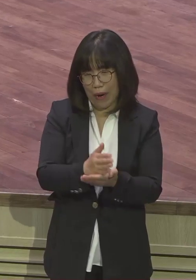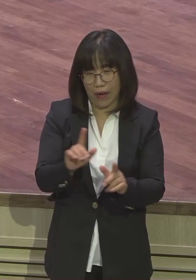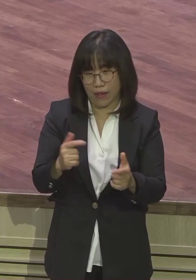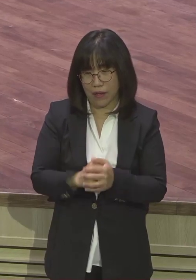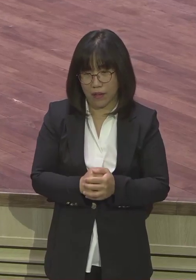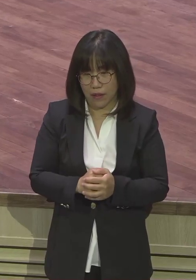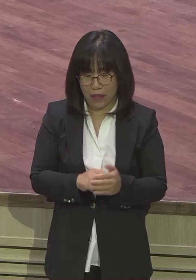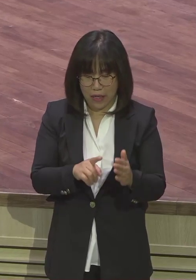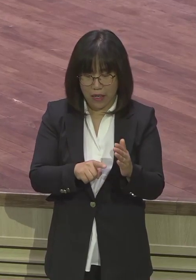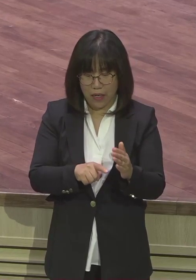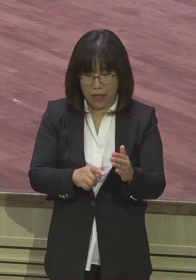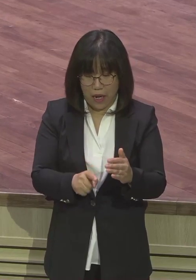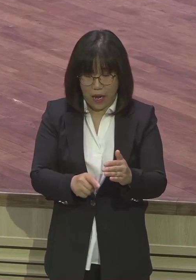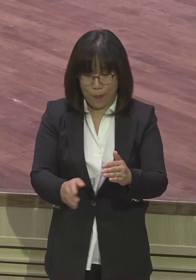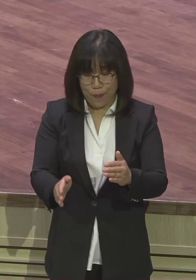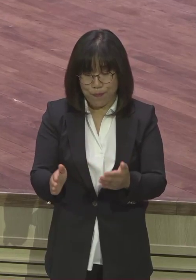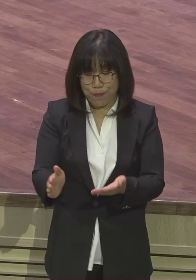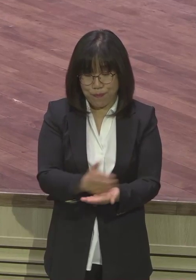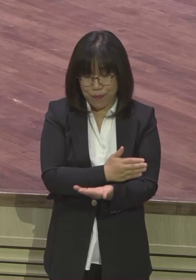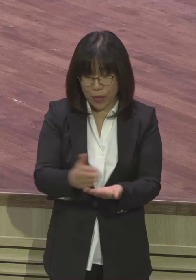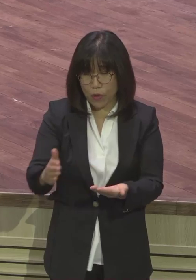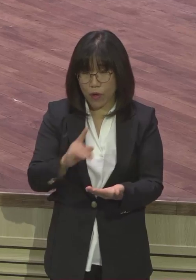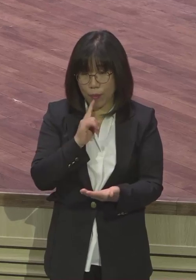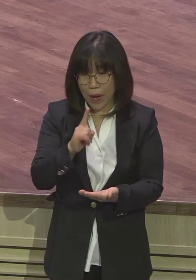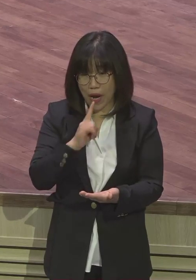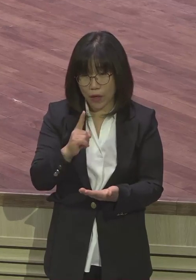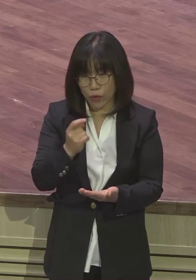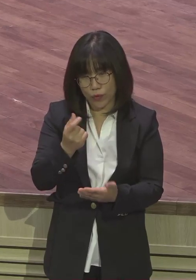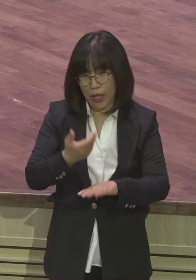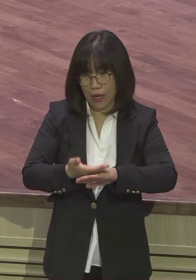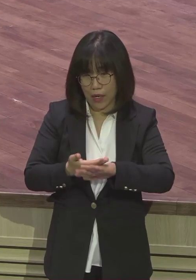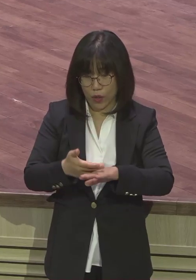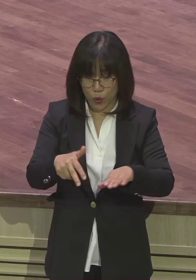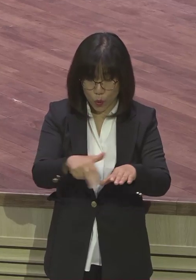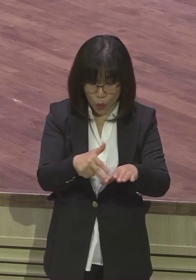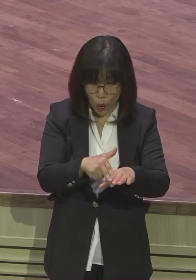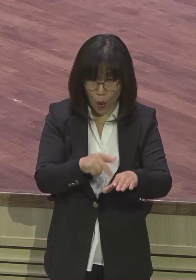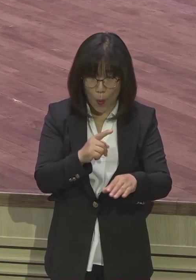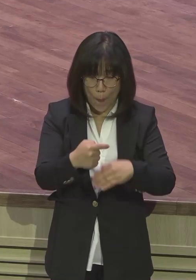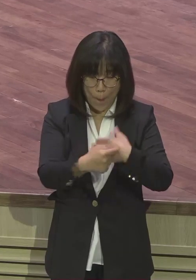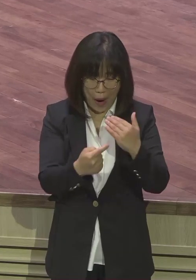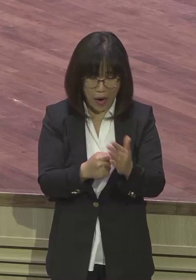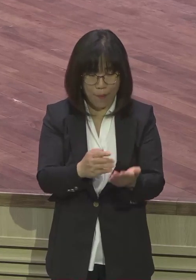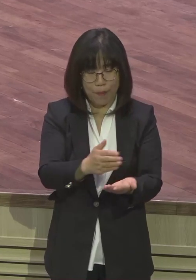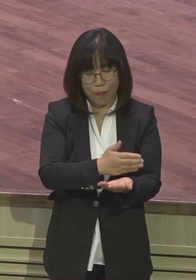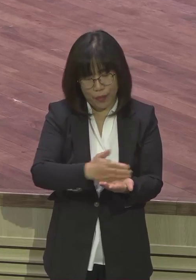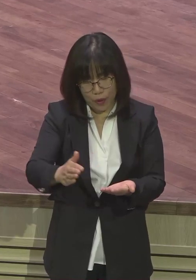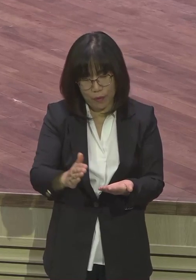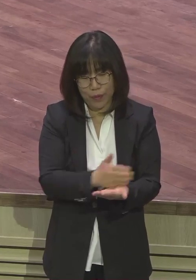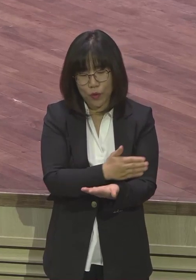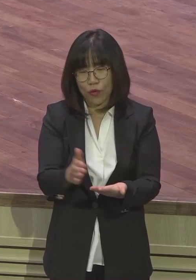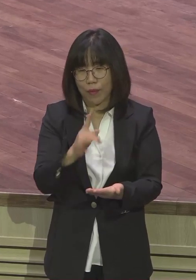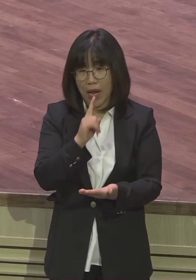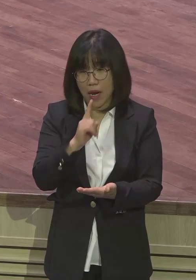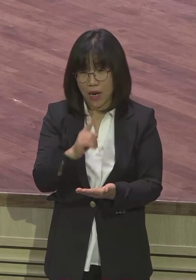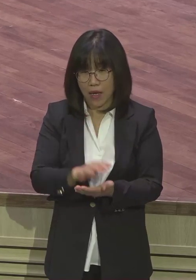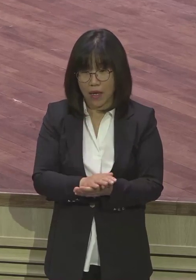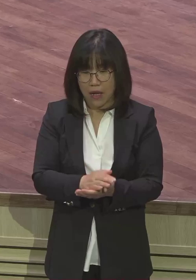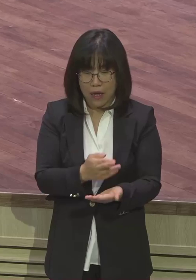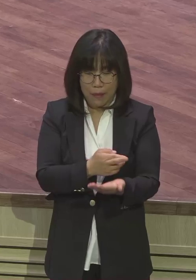이거는요 세상 존경하는 방법이에요 명상을 통해서 자기가 비우라 명상을 통해서 비우라 비우라 비우라